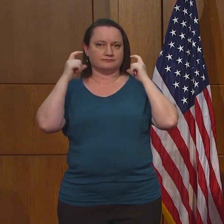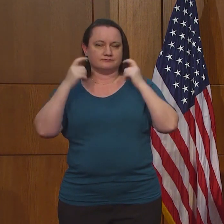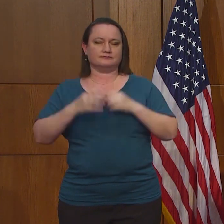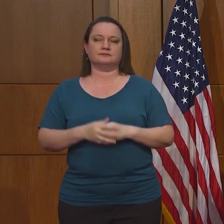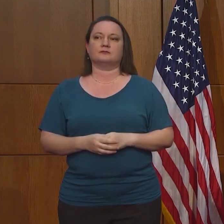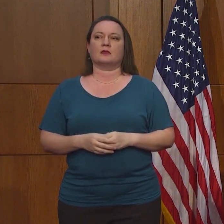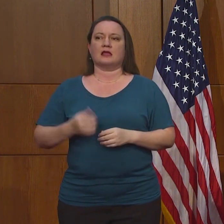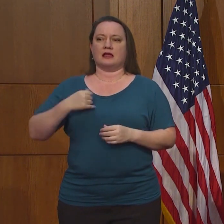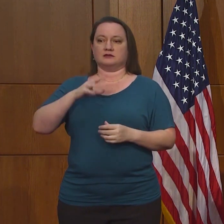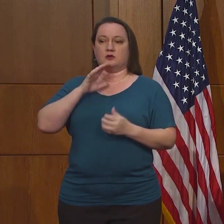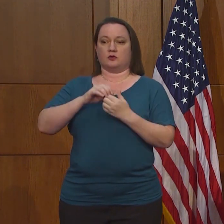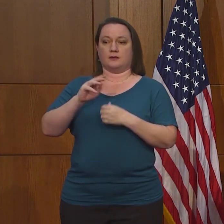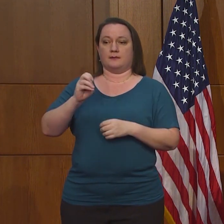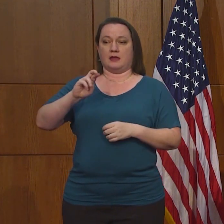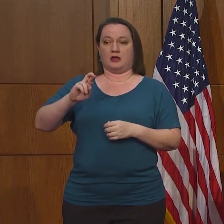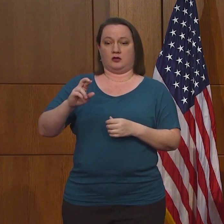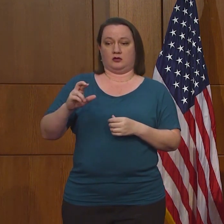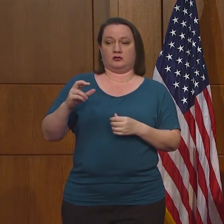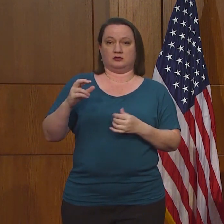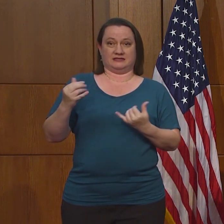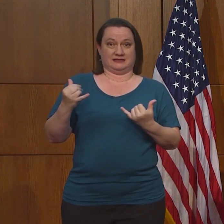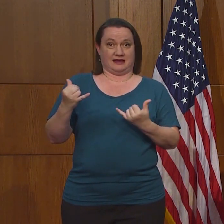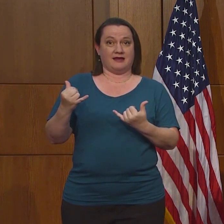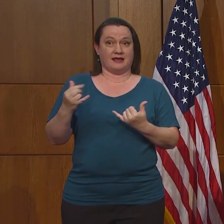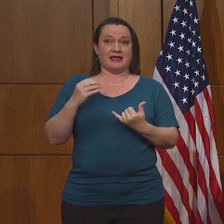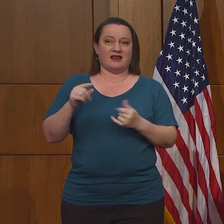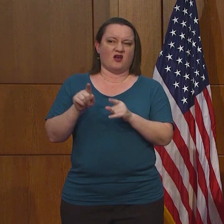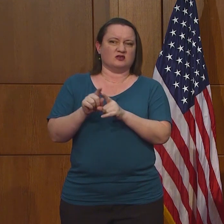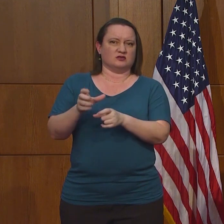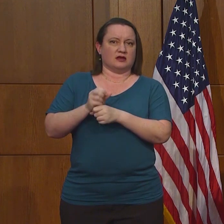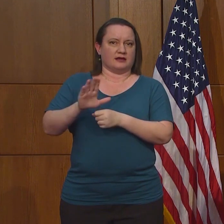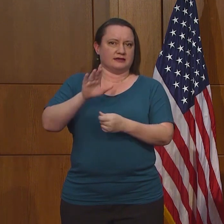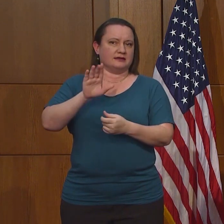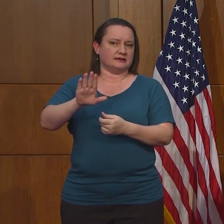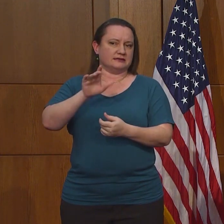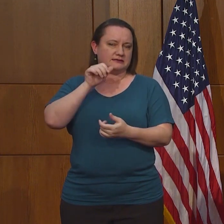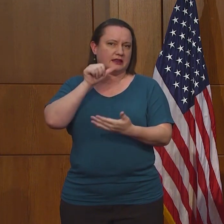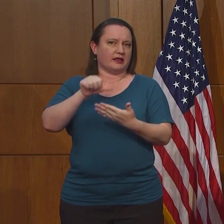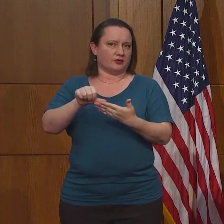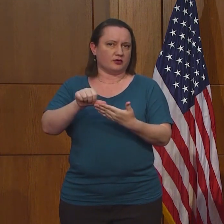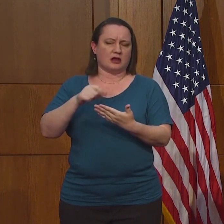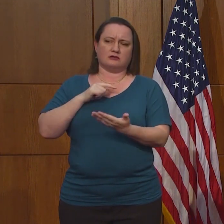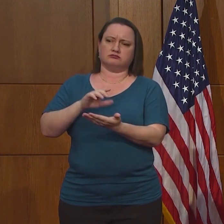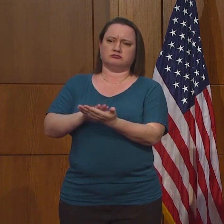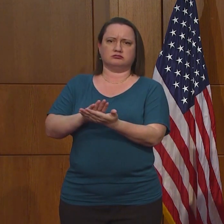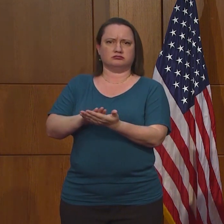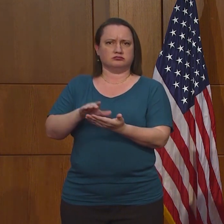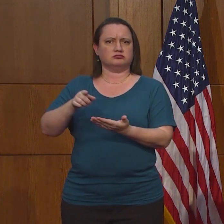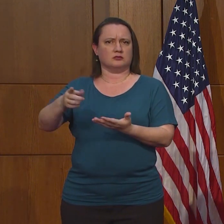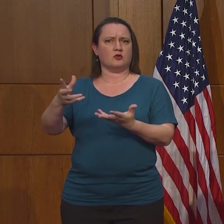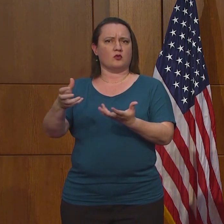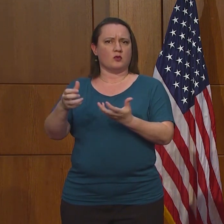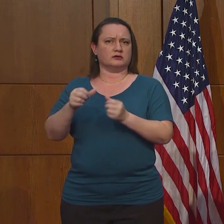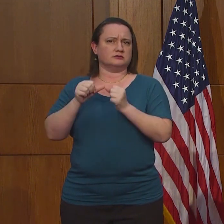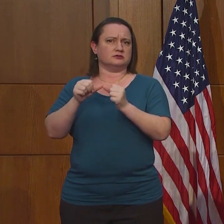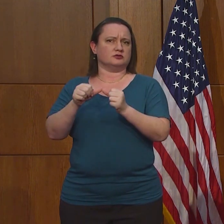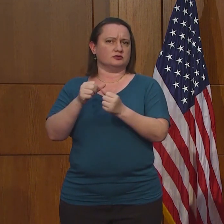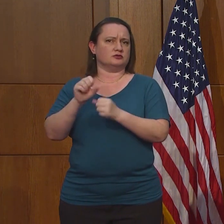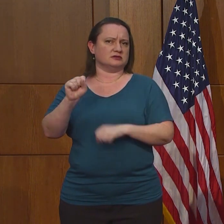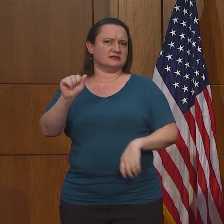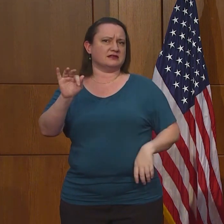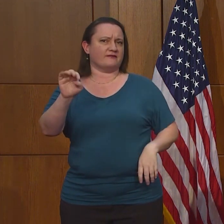hoy y yo recibí una carta de él también y yo le aplaudo al alcalde,